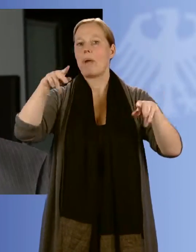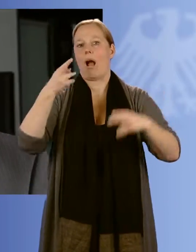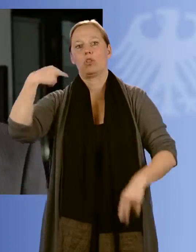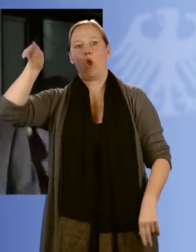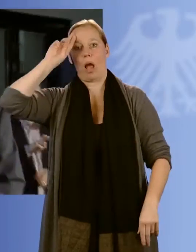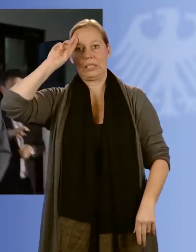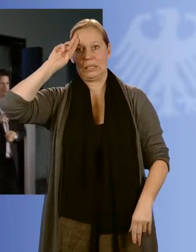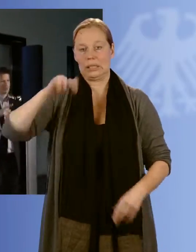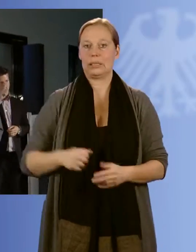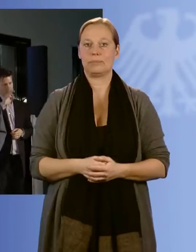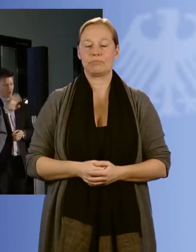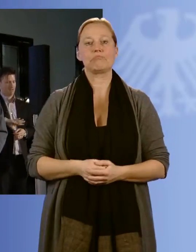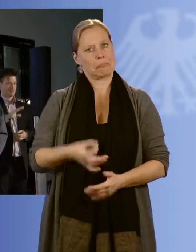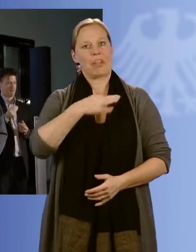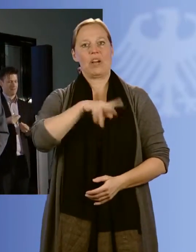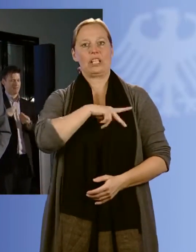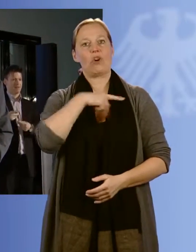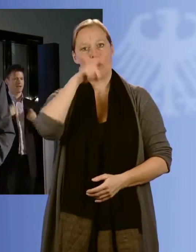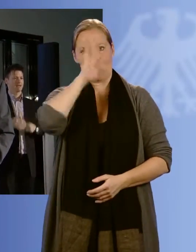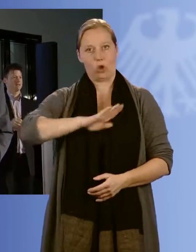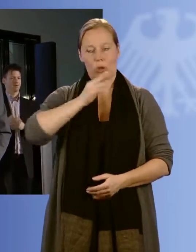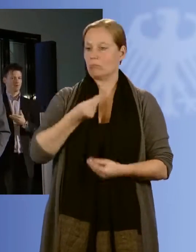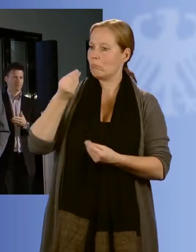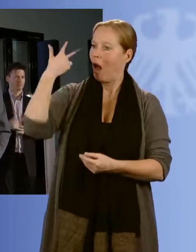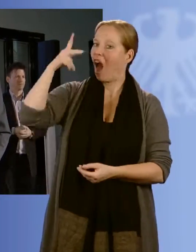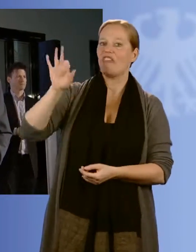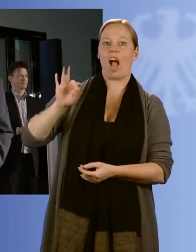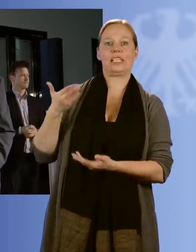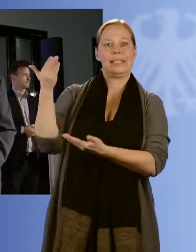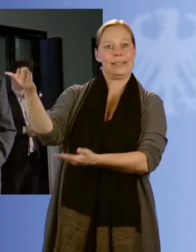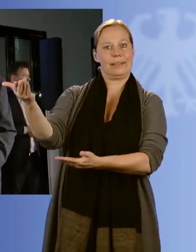Verdienstorden der Bundesrepublik Deutschland für Sia Farsin.